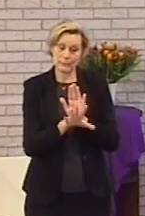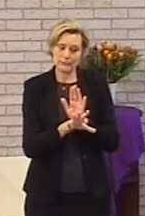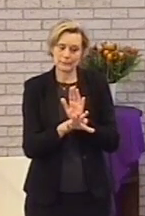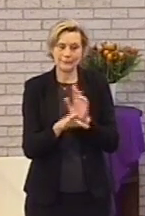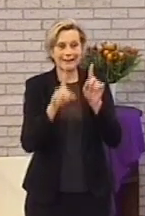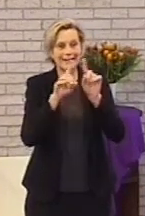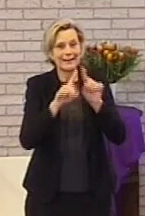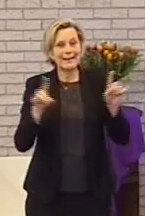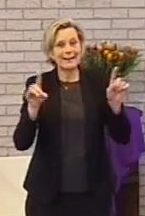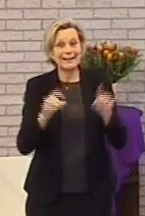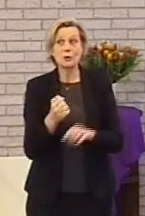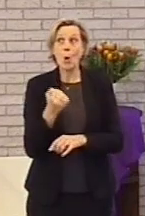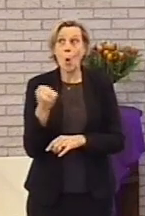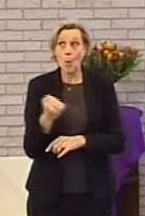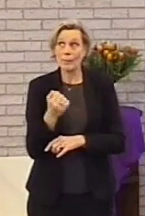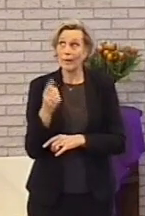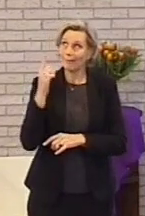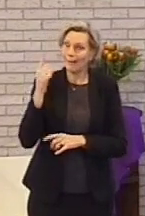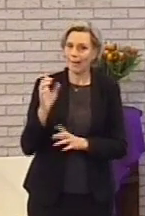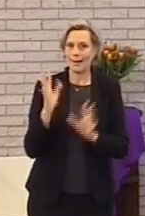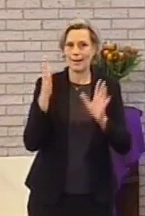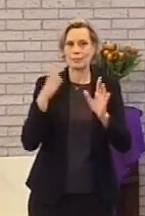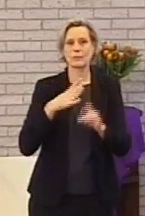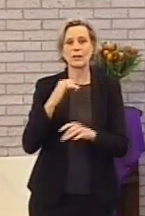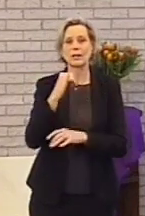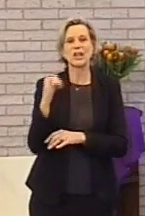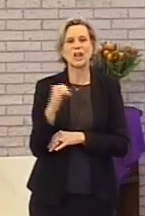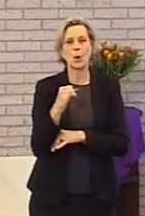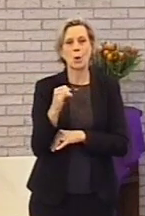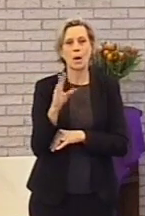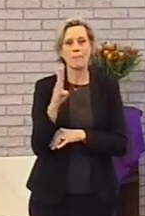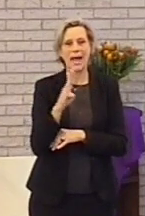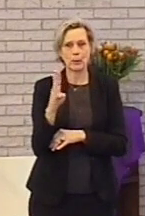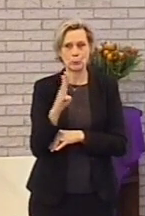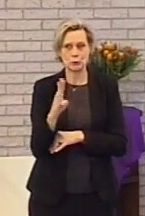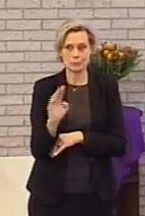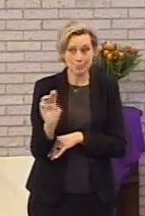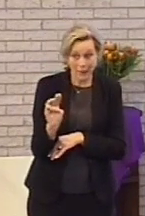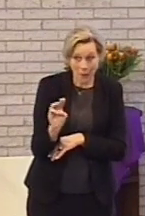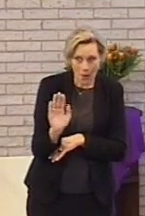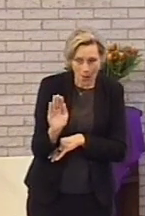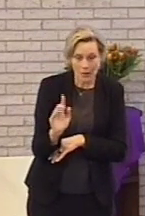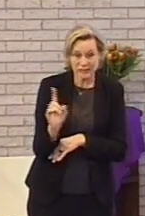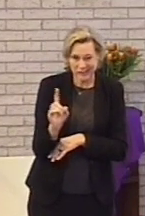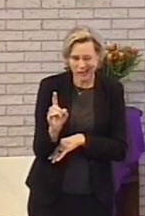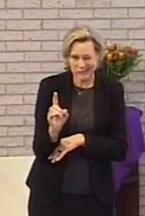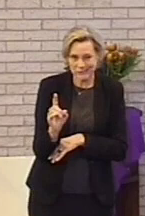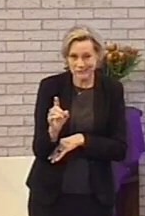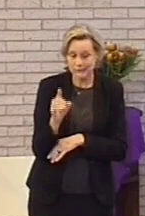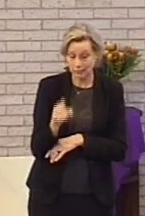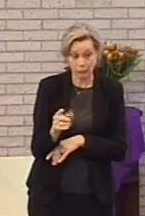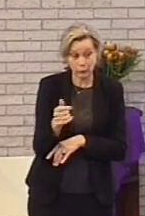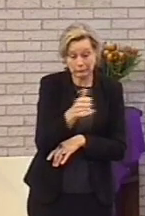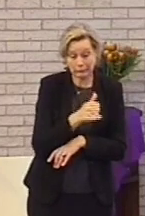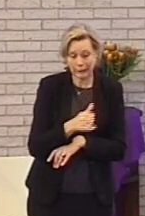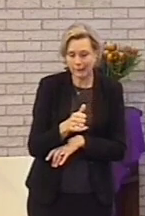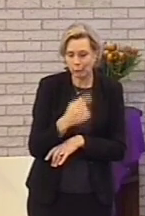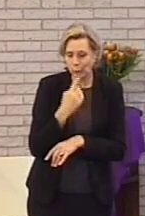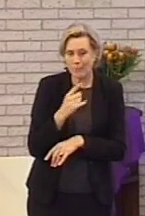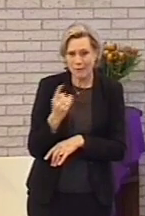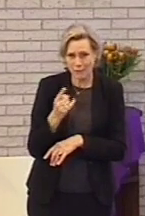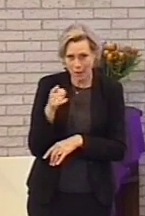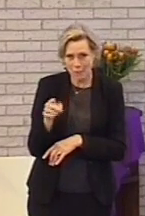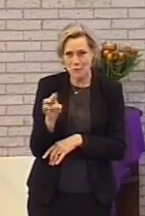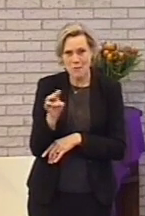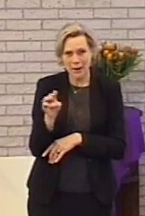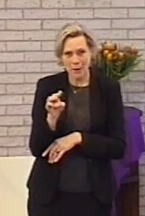het lied Omdat hij leeft van Joke Buijs. Wel Marco, voor jou en voor alle anderen die meekijken,